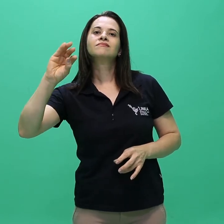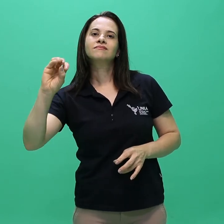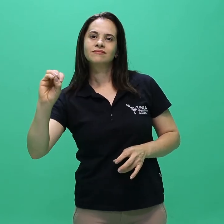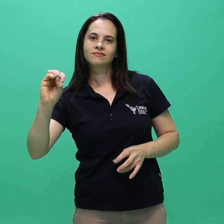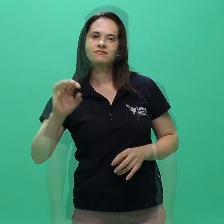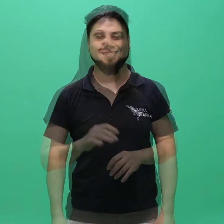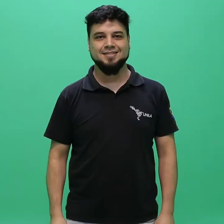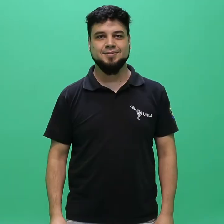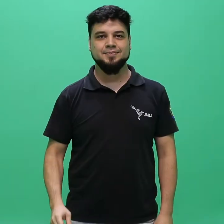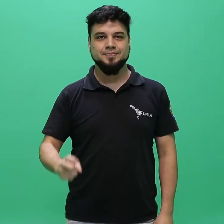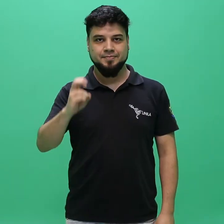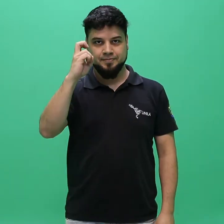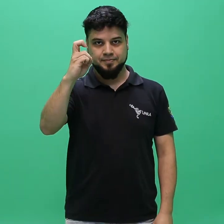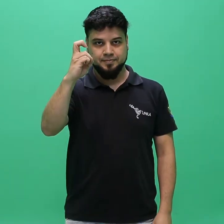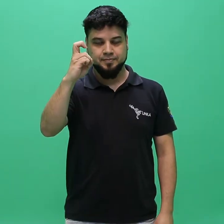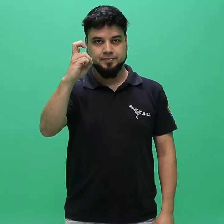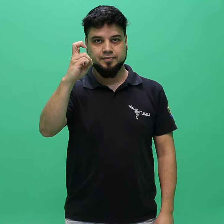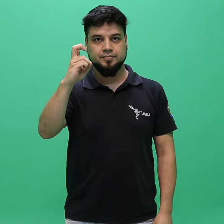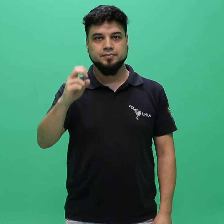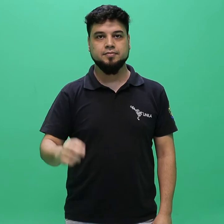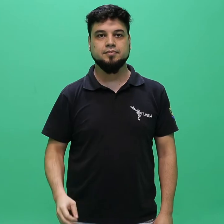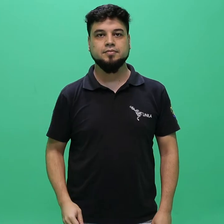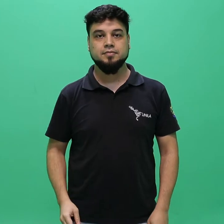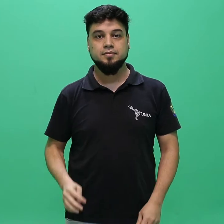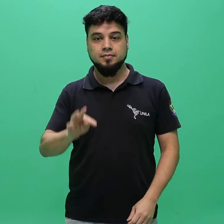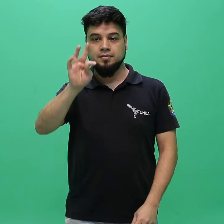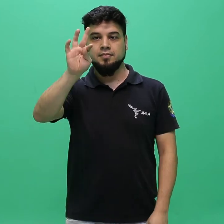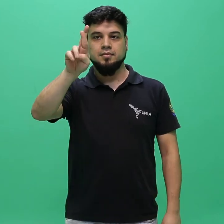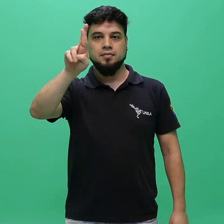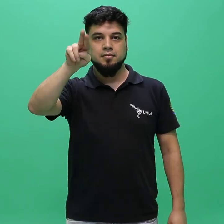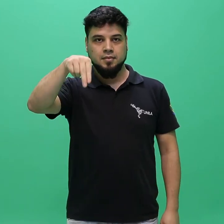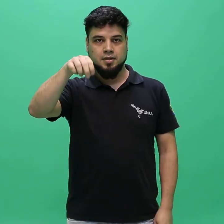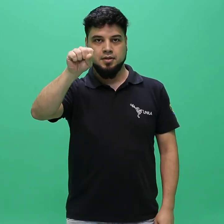5.9 transferência externa